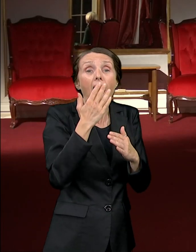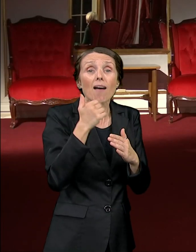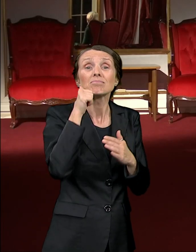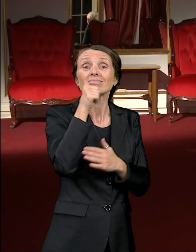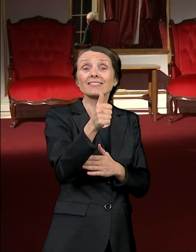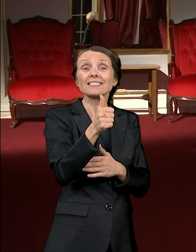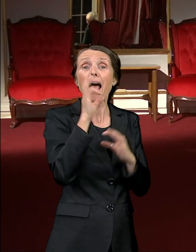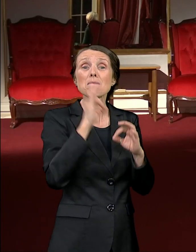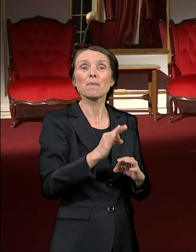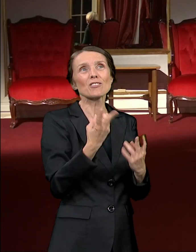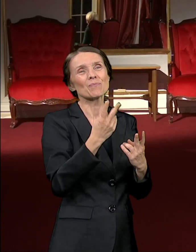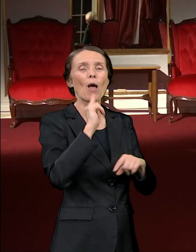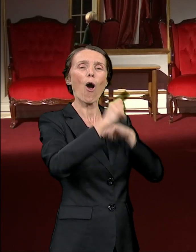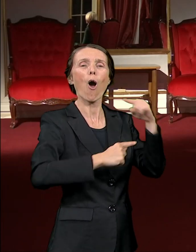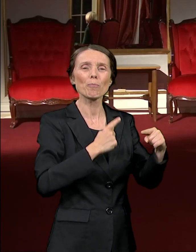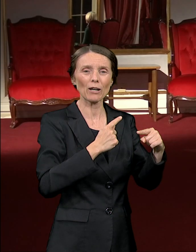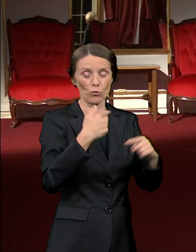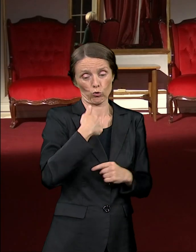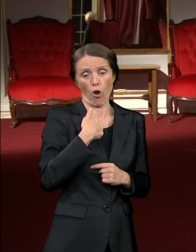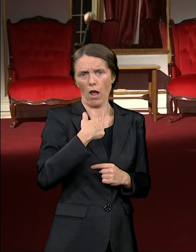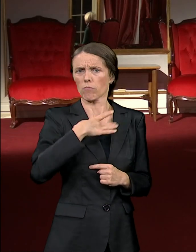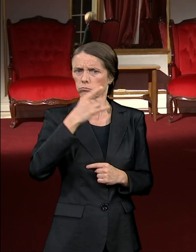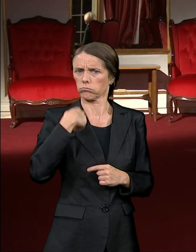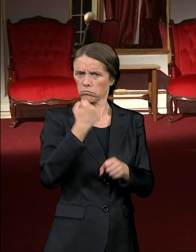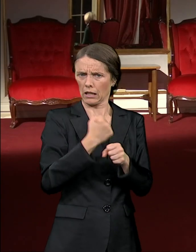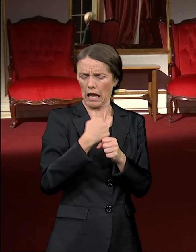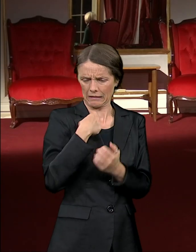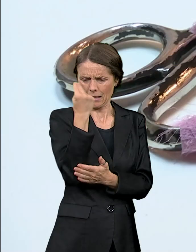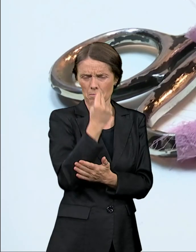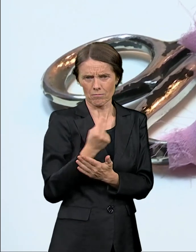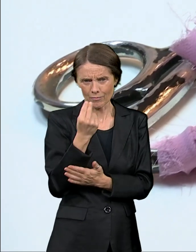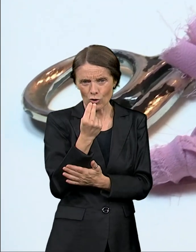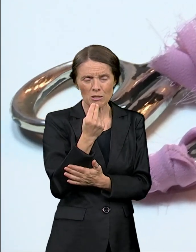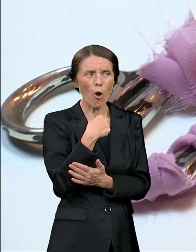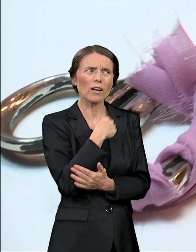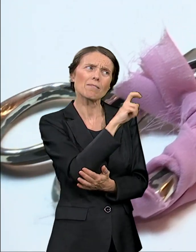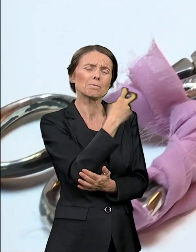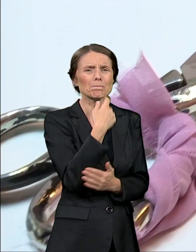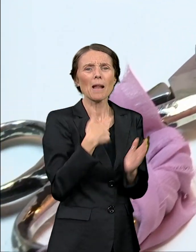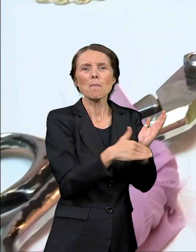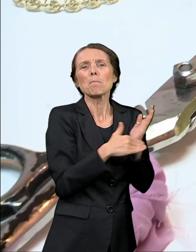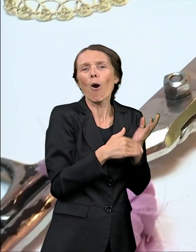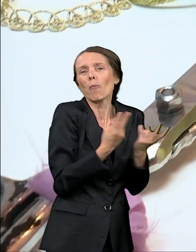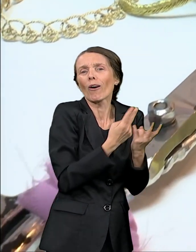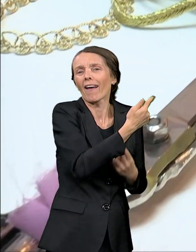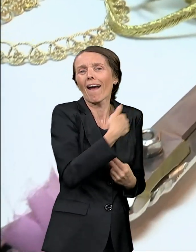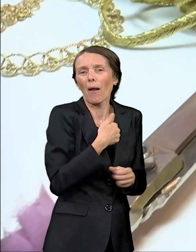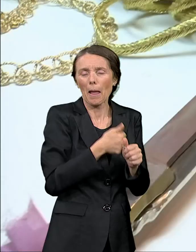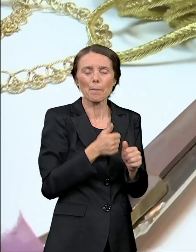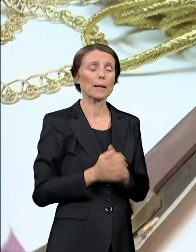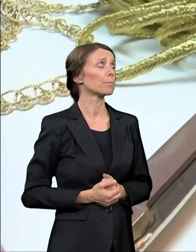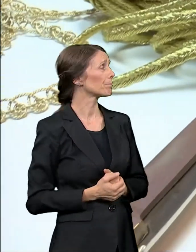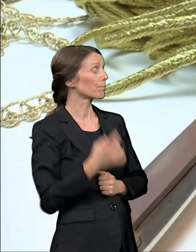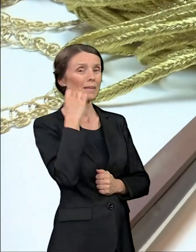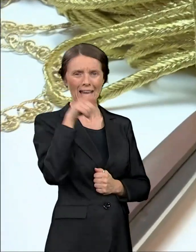da je ona dolazila da meni pomaže tako reći da asistira. Prava je avantura odlazak u kupovinu materijala